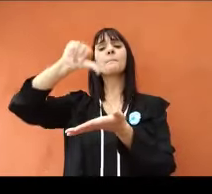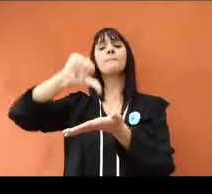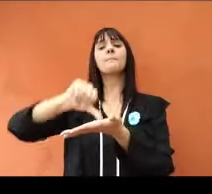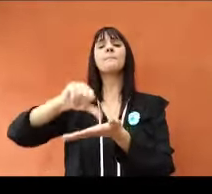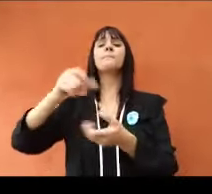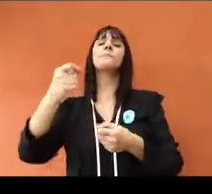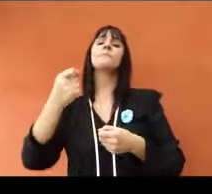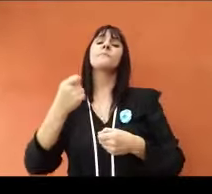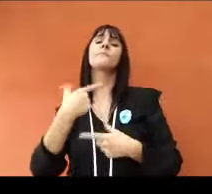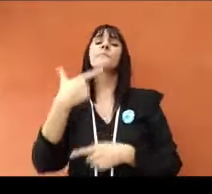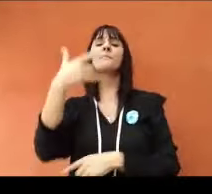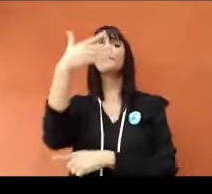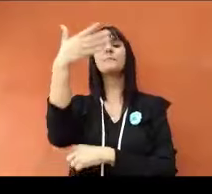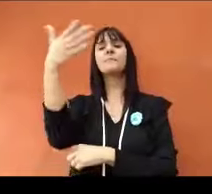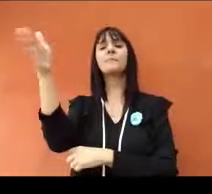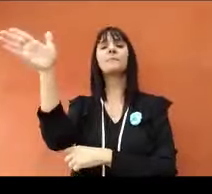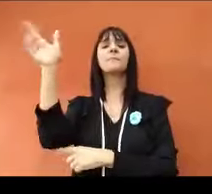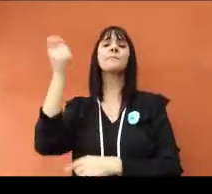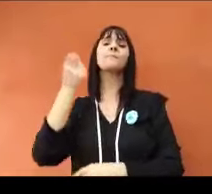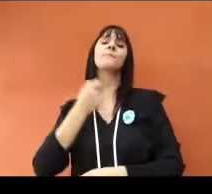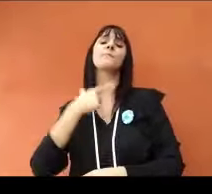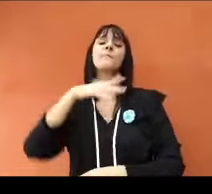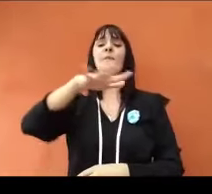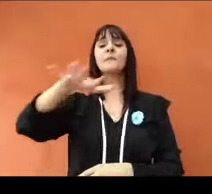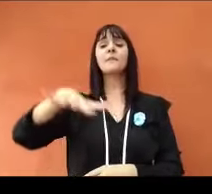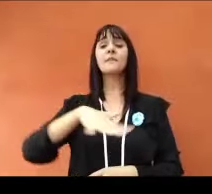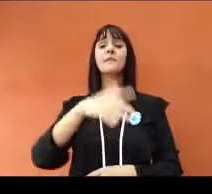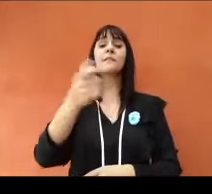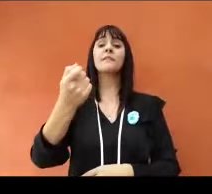Este es mi país, mi bandera y mi lugar